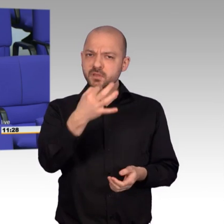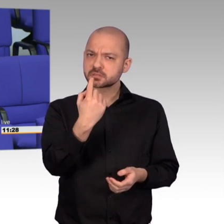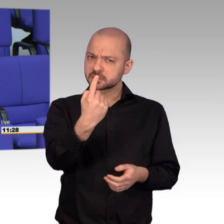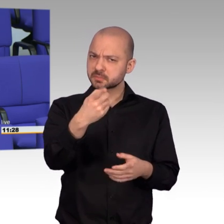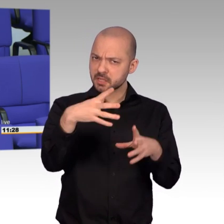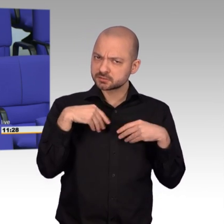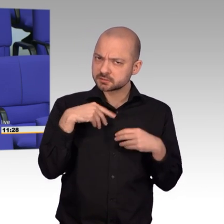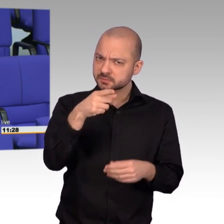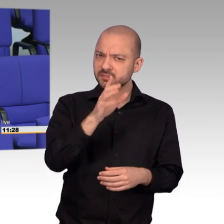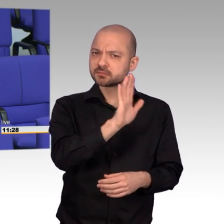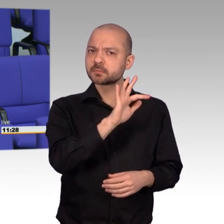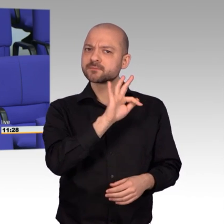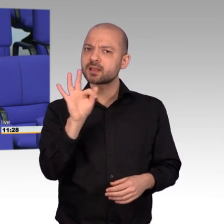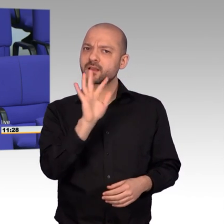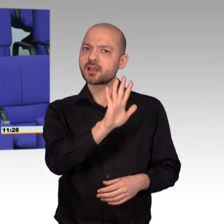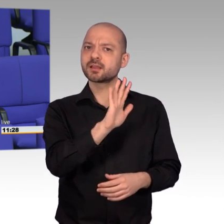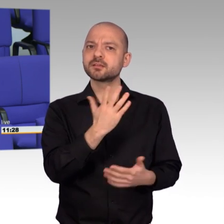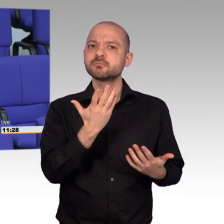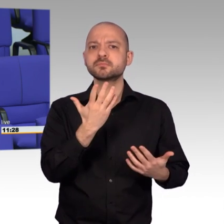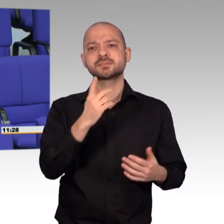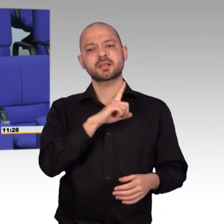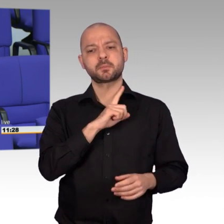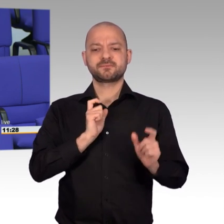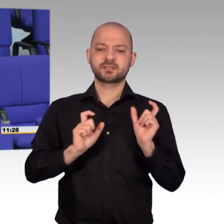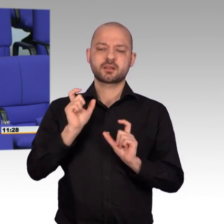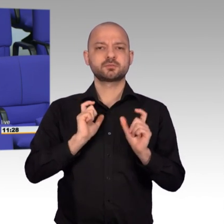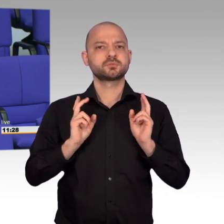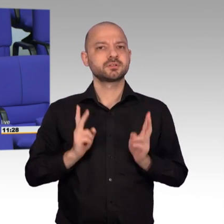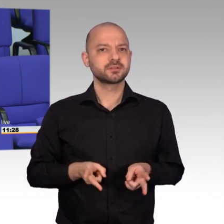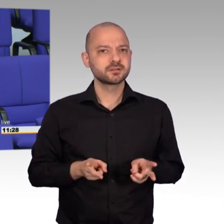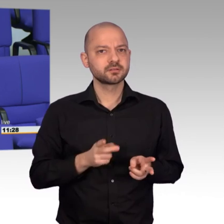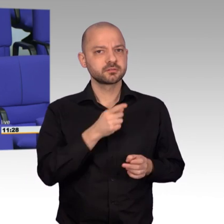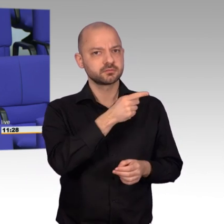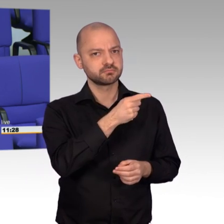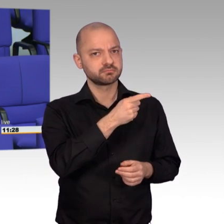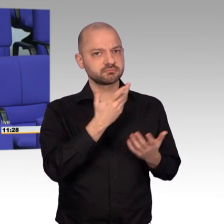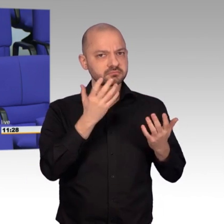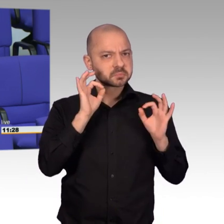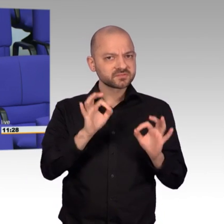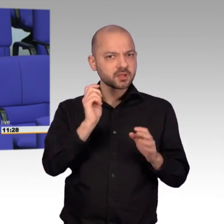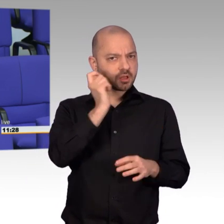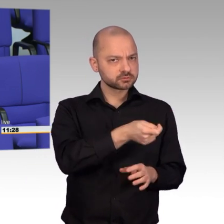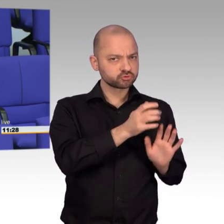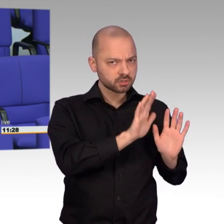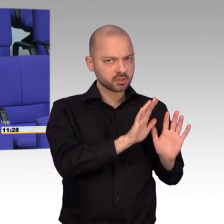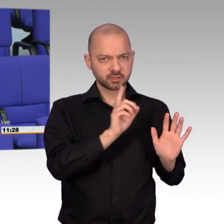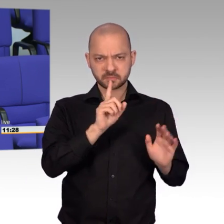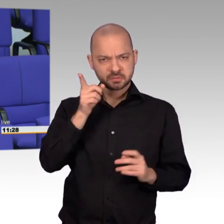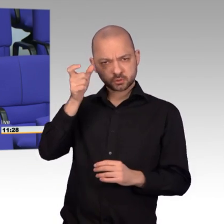Selbstversteidigungsrecht Frankreichs angesichts eines Anschlages in Paris, aber das Selbstverteidigungsrecht der Türkei, die ähnlich argumentierten, nicht. Das hieß ja,